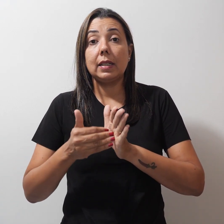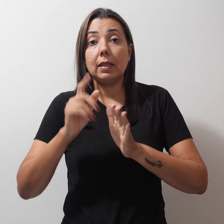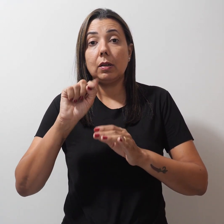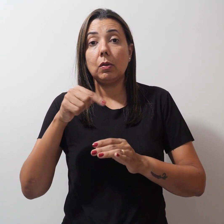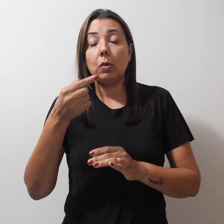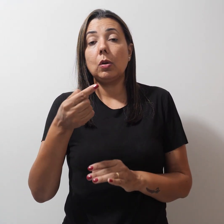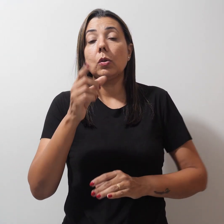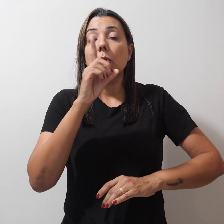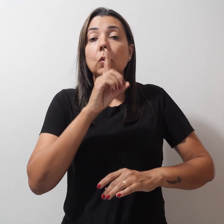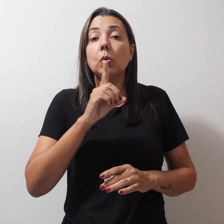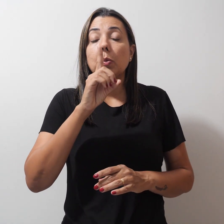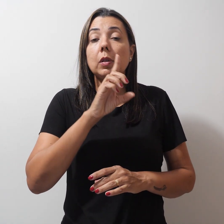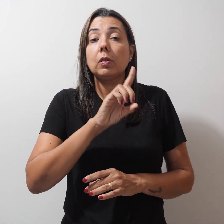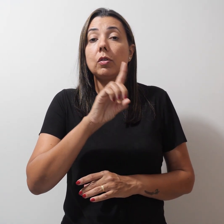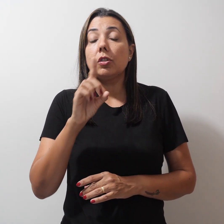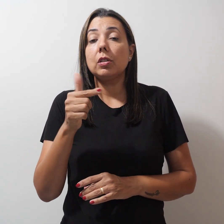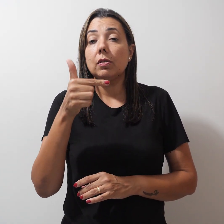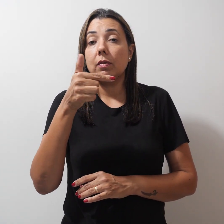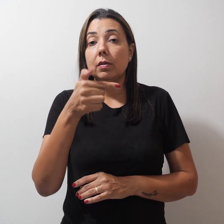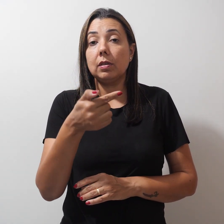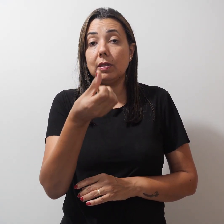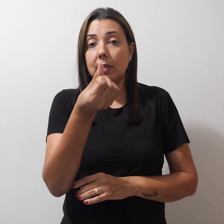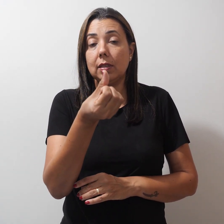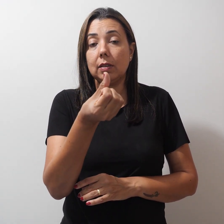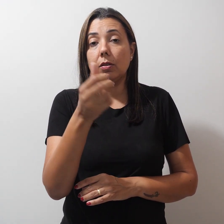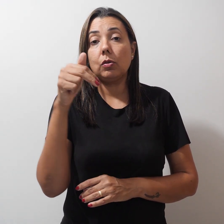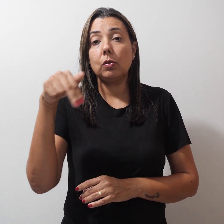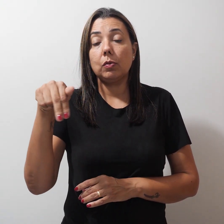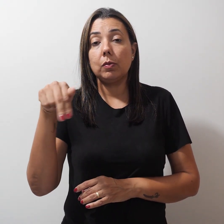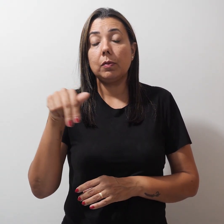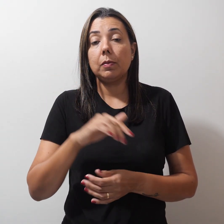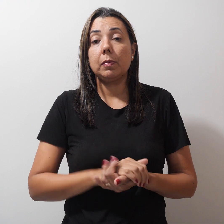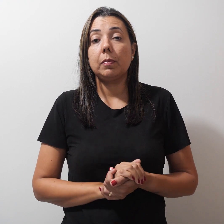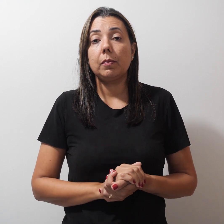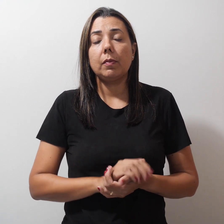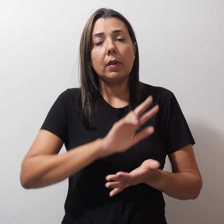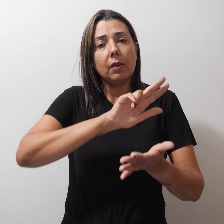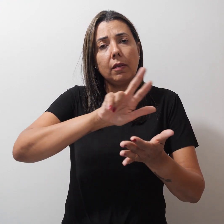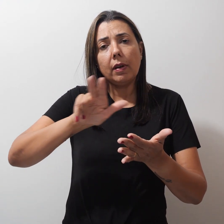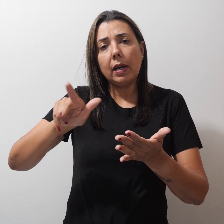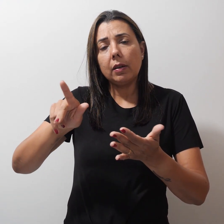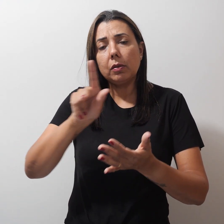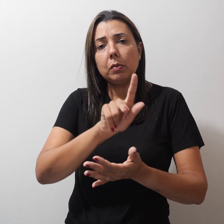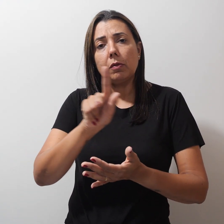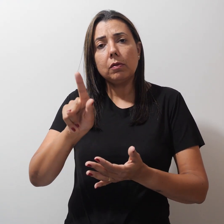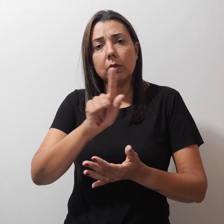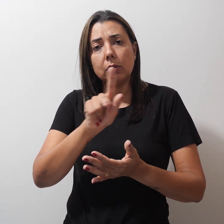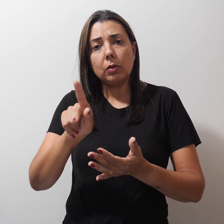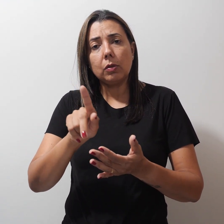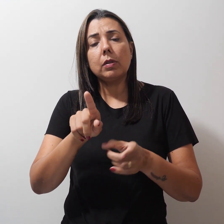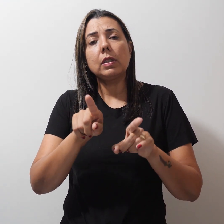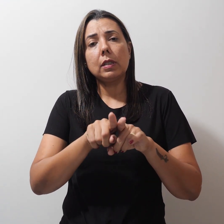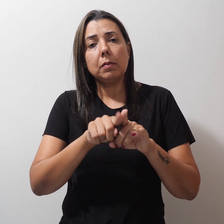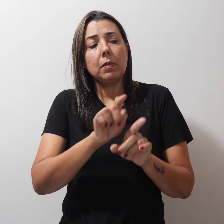domingo, dia 26 de novembro. Muitos professores e estudantes